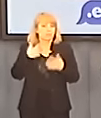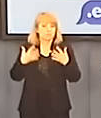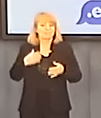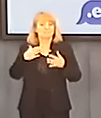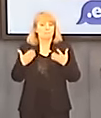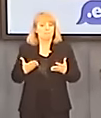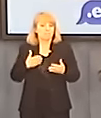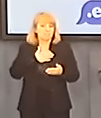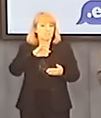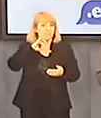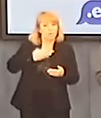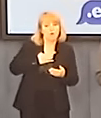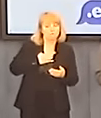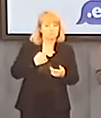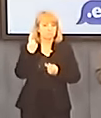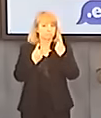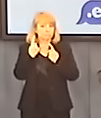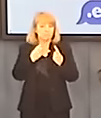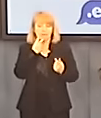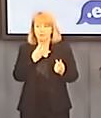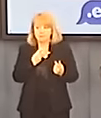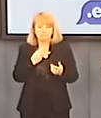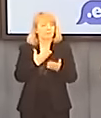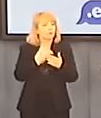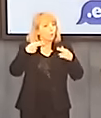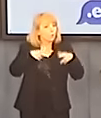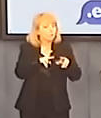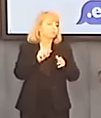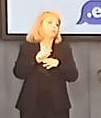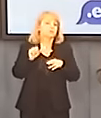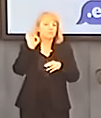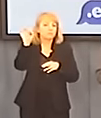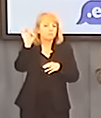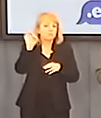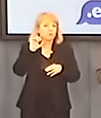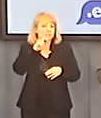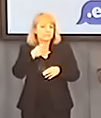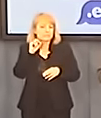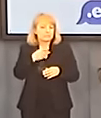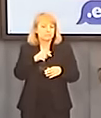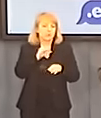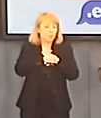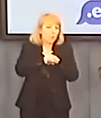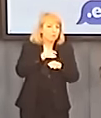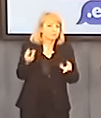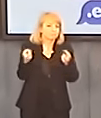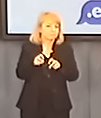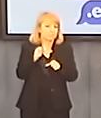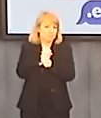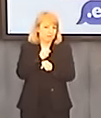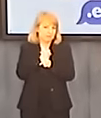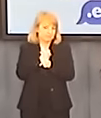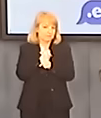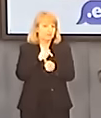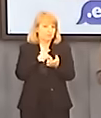prezesami czy udziałowcami czy zarządami zostają kolesie. Synowie element. Tak. I to jest też dbanie o